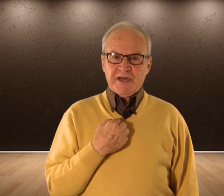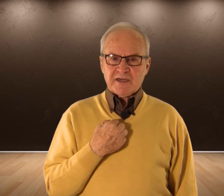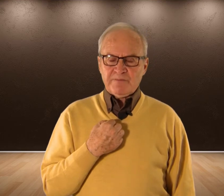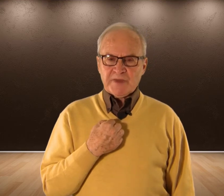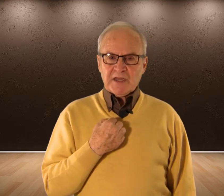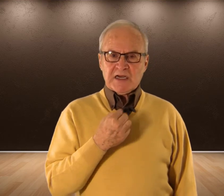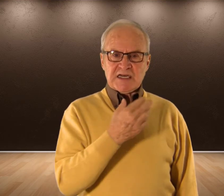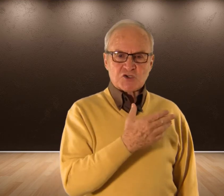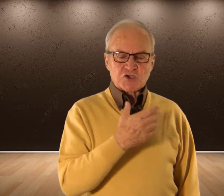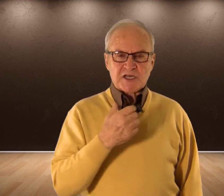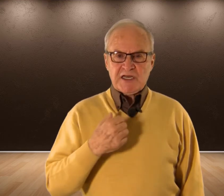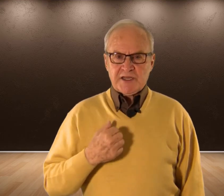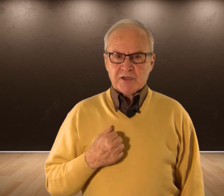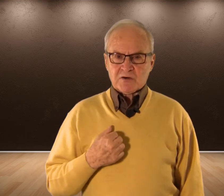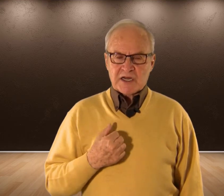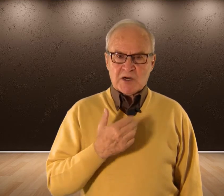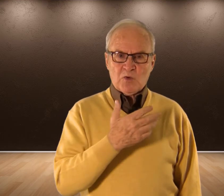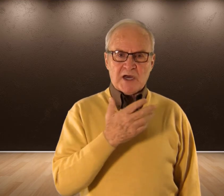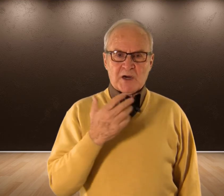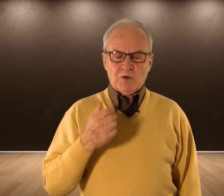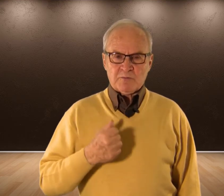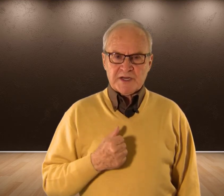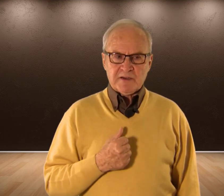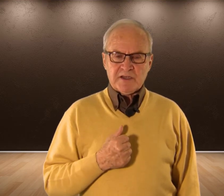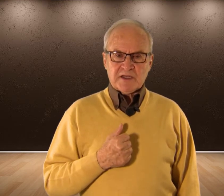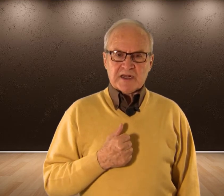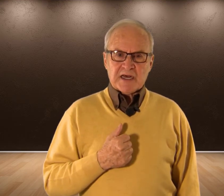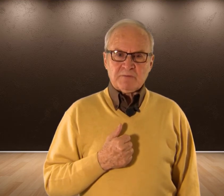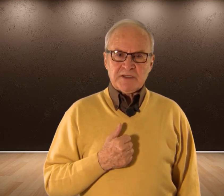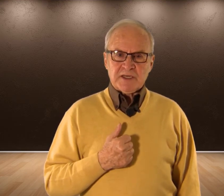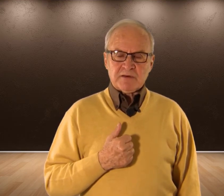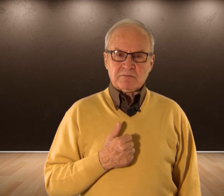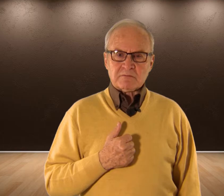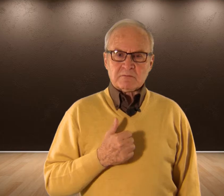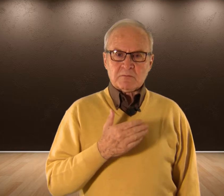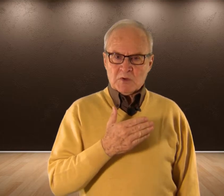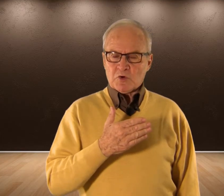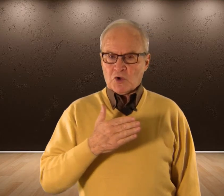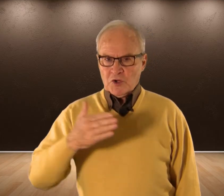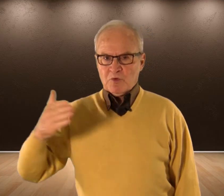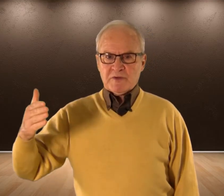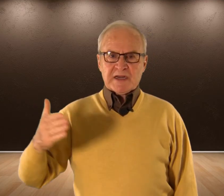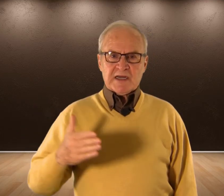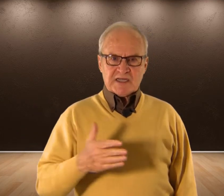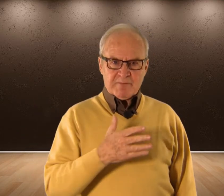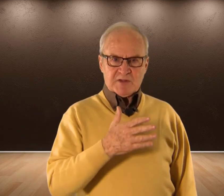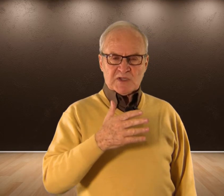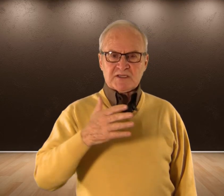final Las dos Erigieron Cada una A un hombre Que realmente Por lo que yo pude ver En la terapia Durante